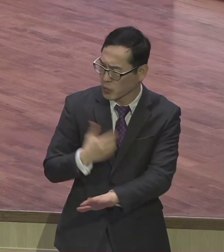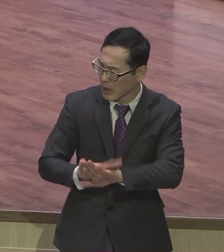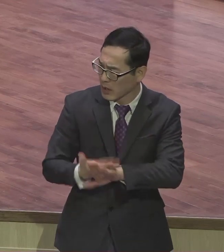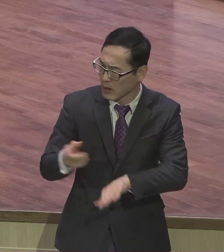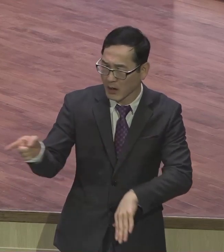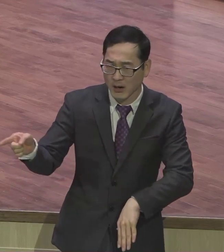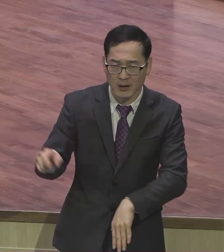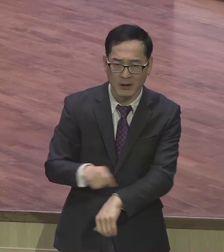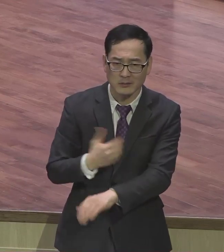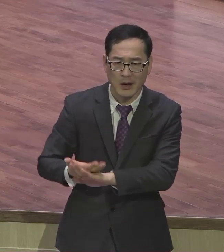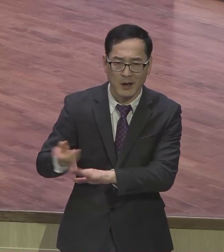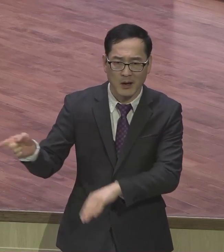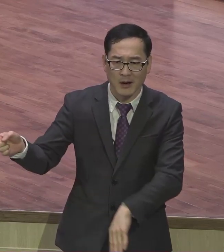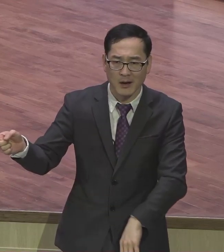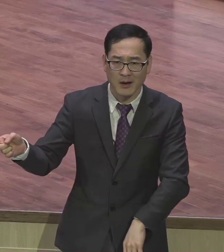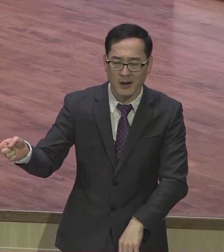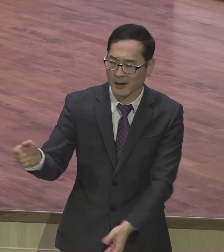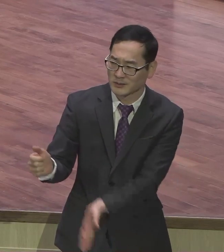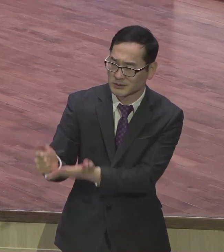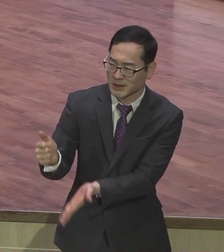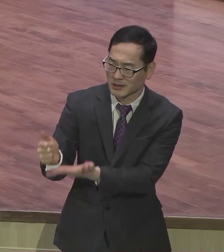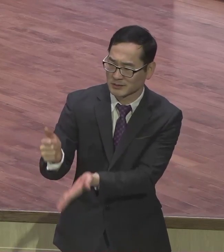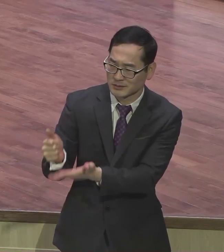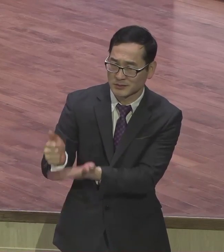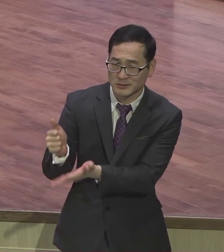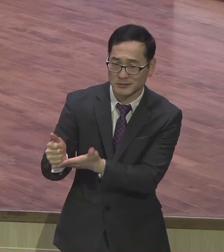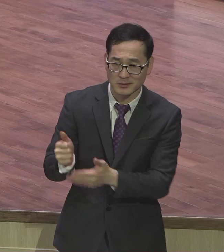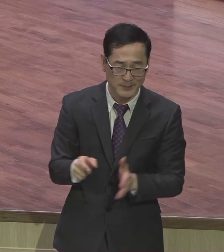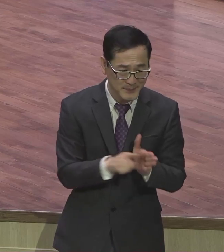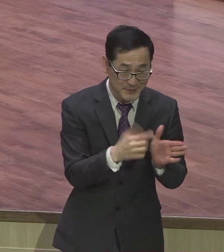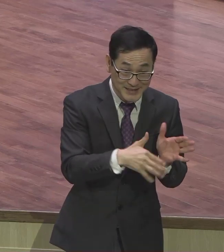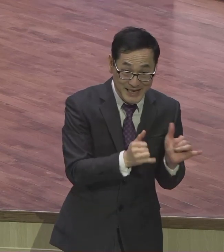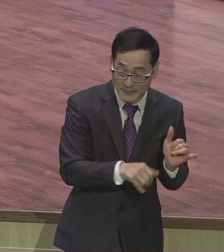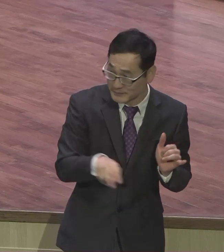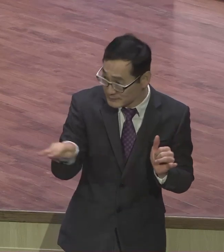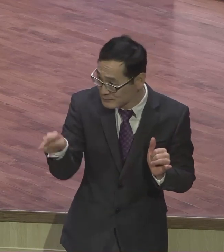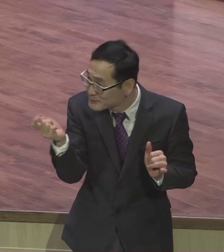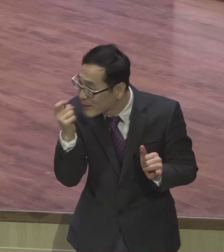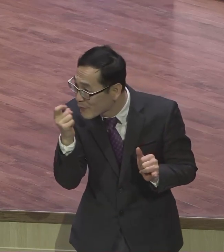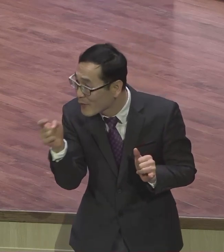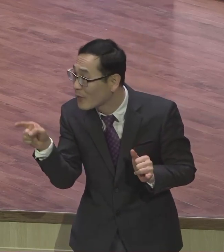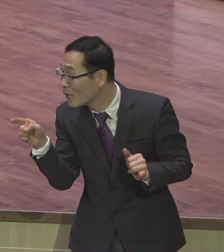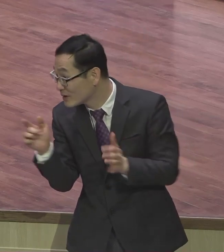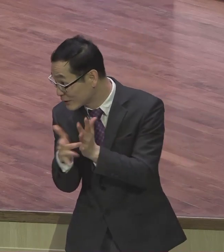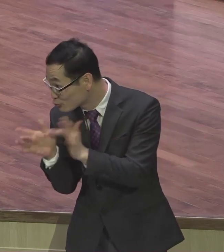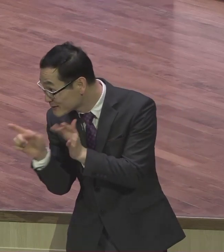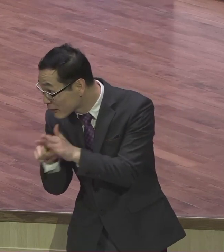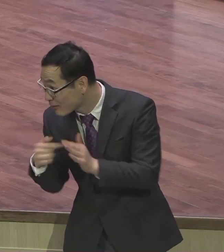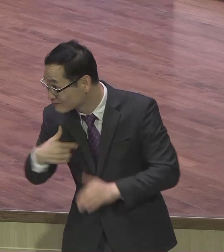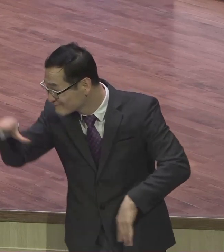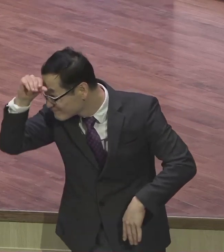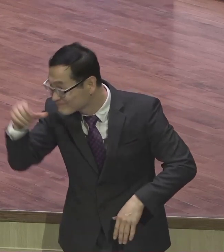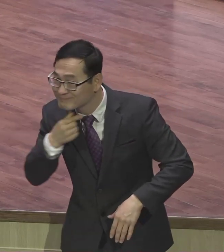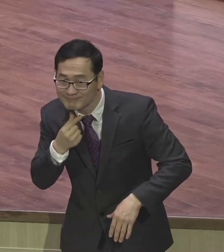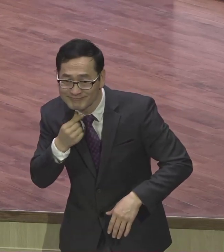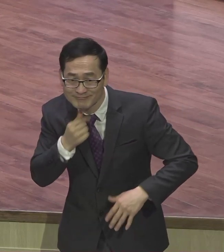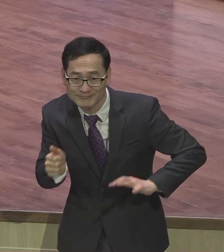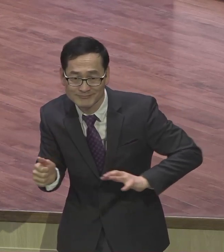여러분을 보며 칭찬하면서 그 불신 친구들이 여러분을 배울수록 본받을수록 그래서 그 방법은 다른 거 없어 나